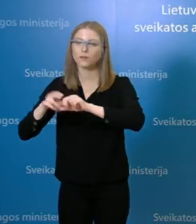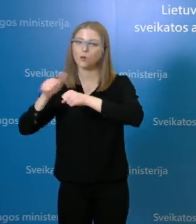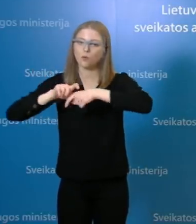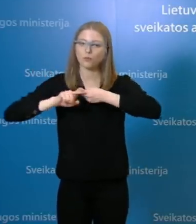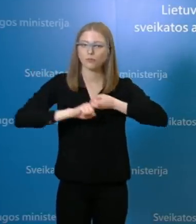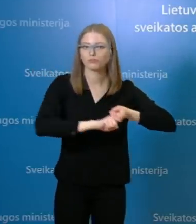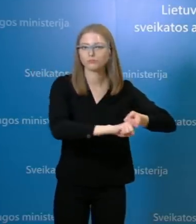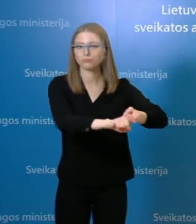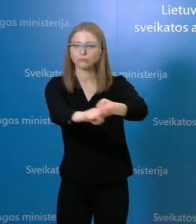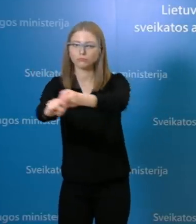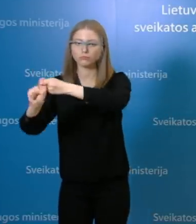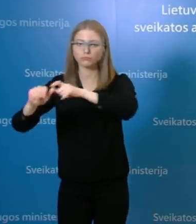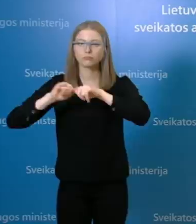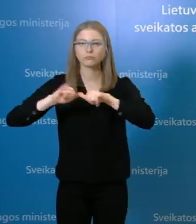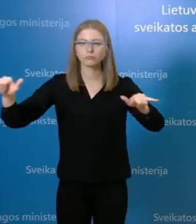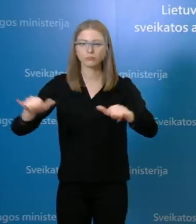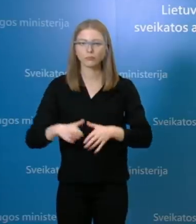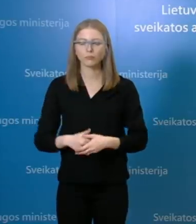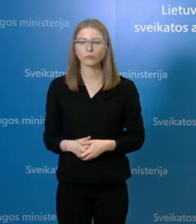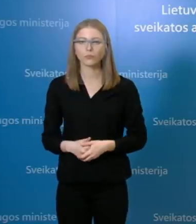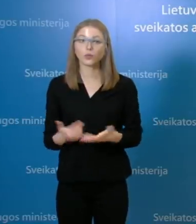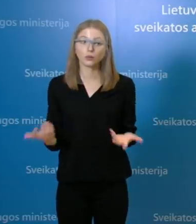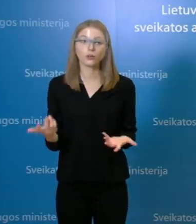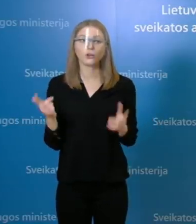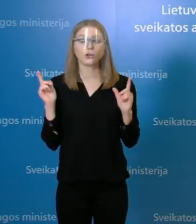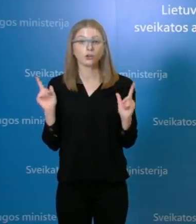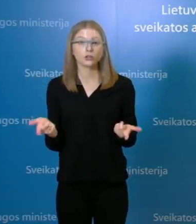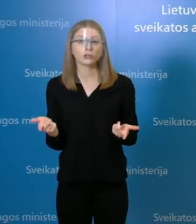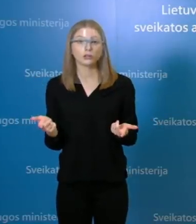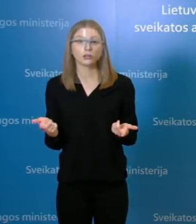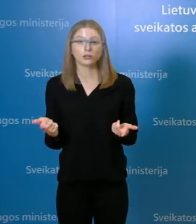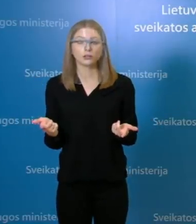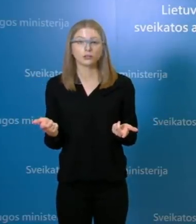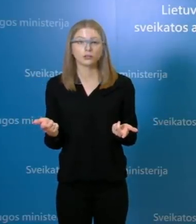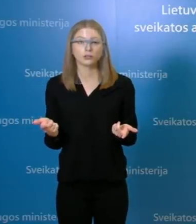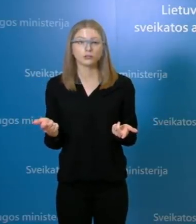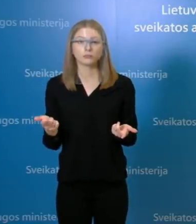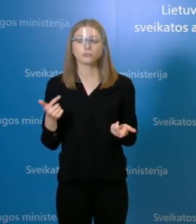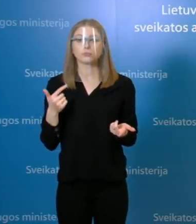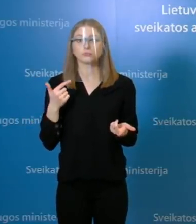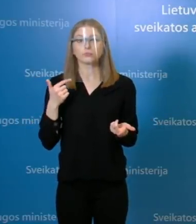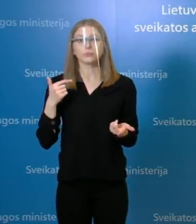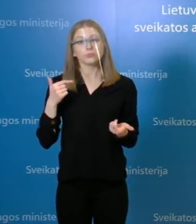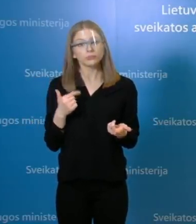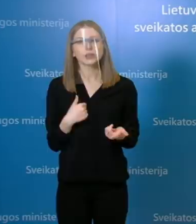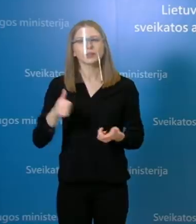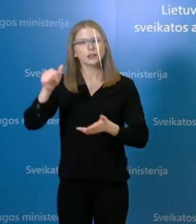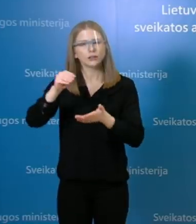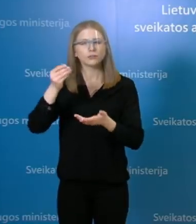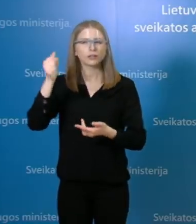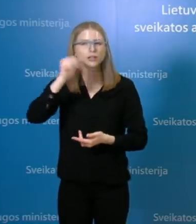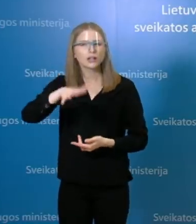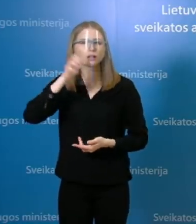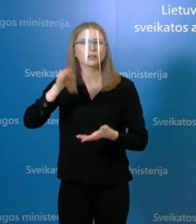išplitimą, koks jisai yra. O šiaip, na, manau, tikrai labai aiškiai visi girdime mūsų žinutės, ką sakome kiekvieną dieną,